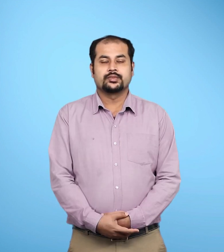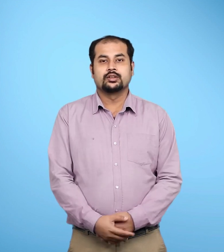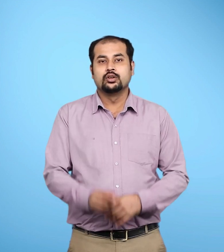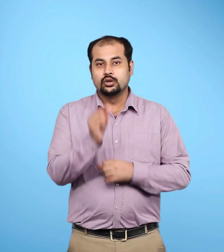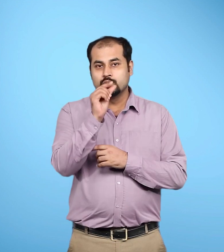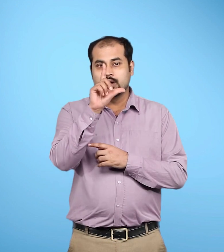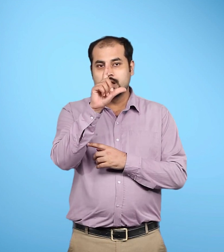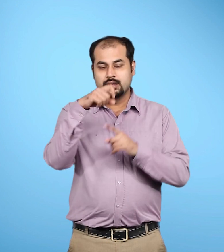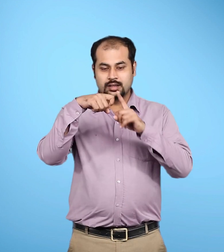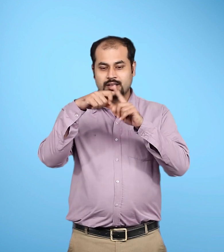उलका पिंड